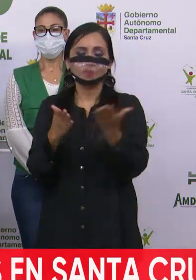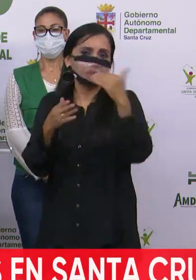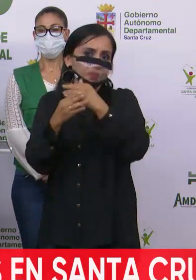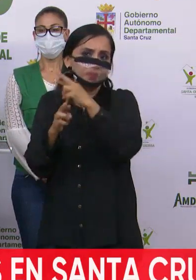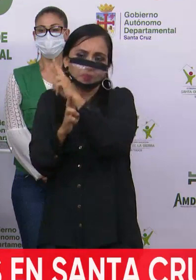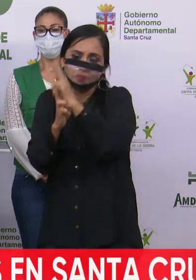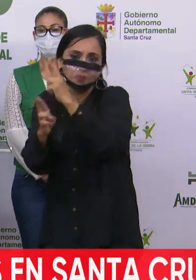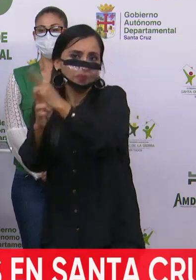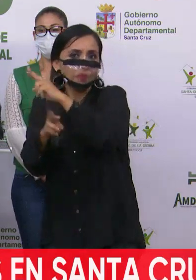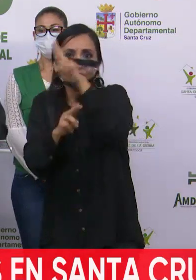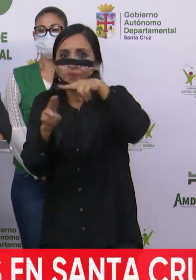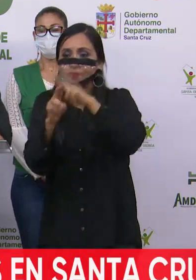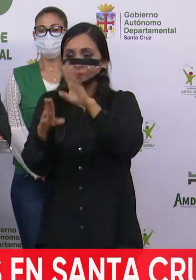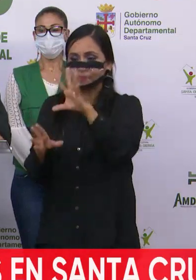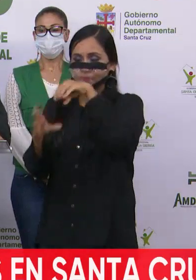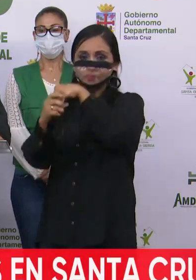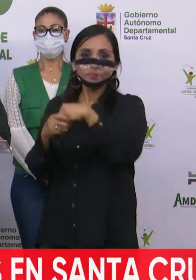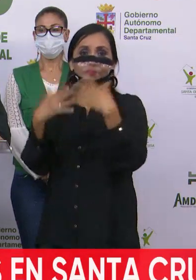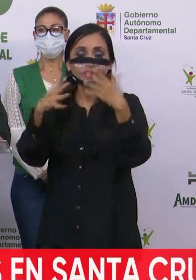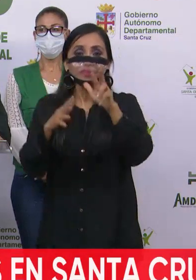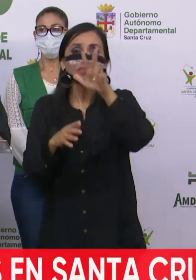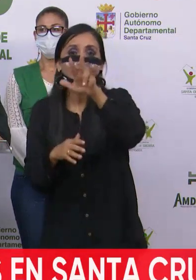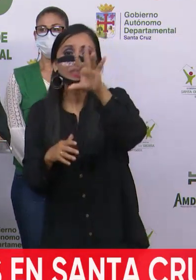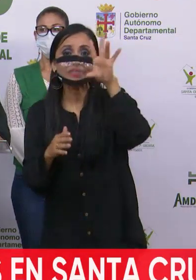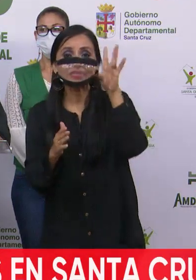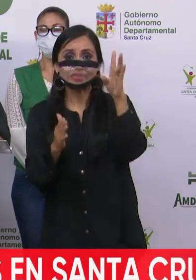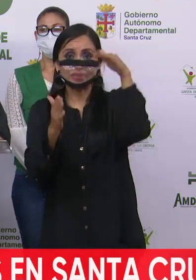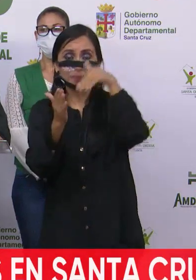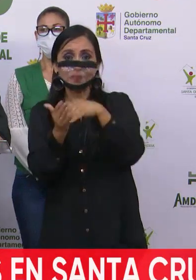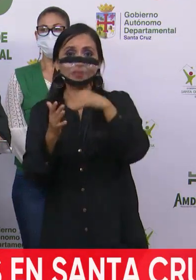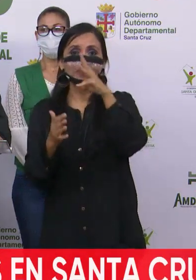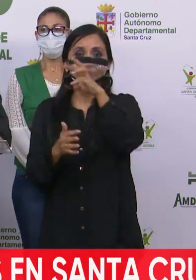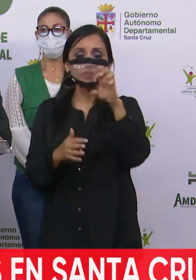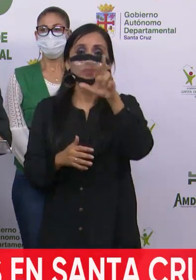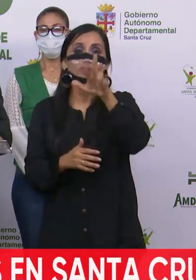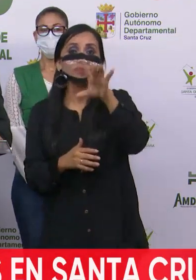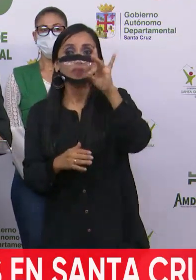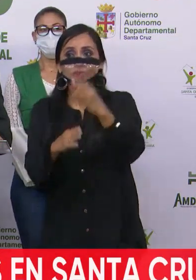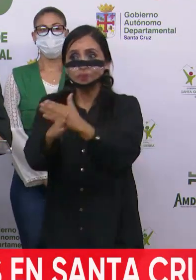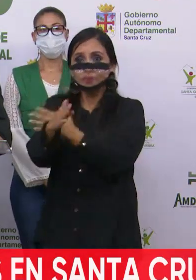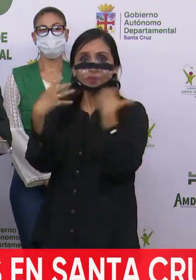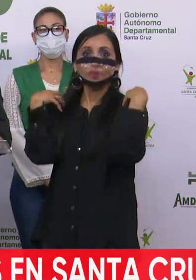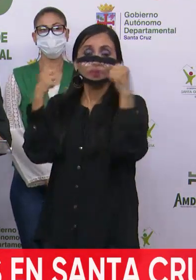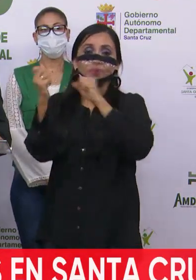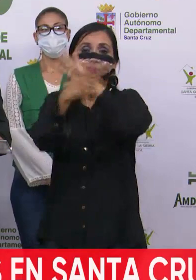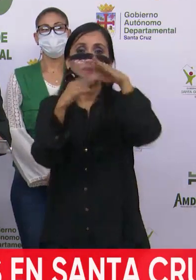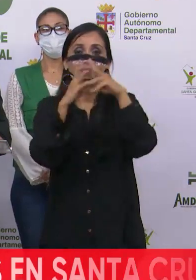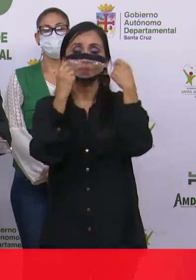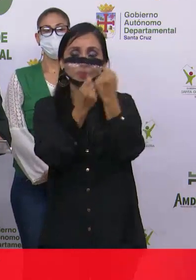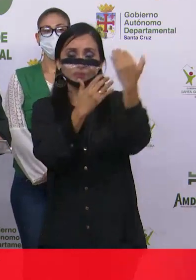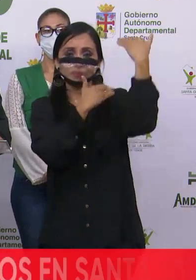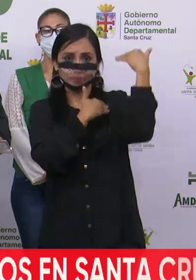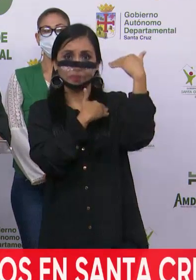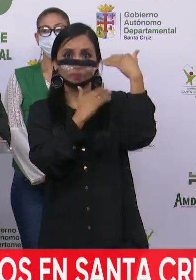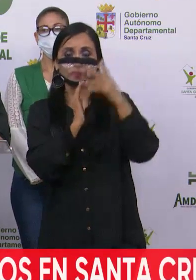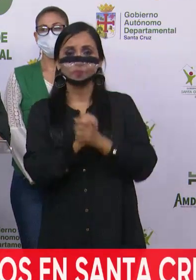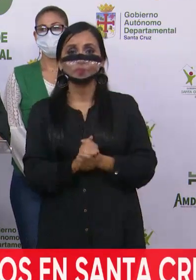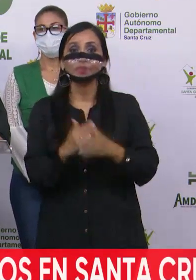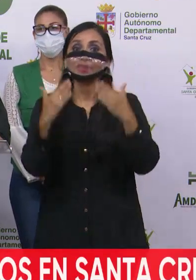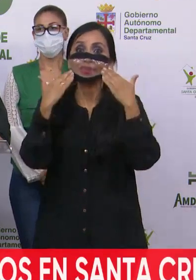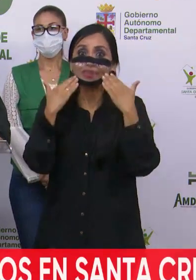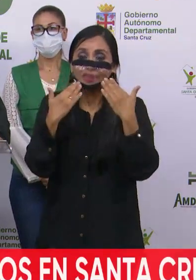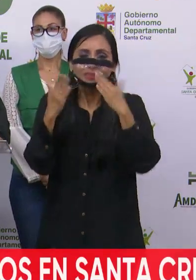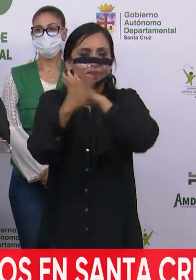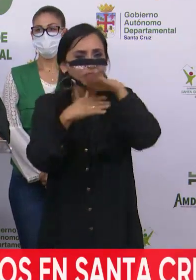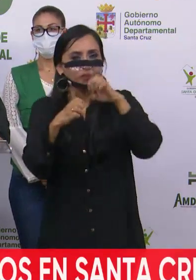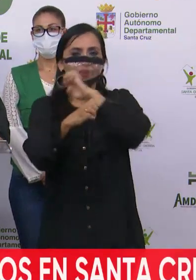y que hacen 37.638 recuperados en el departamento de Santa Cruz gracias